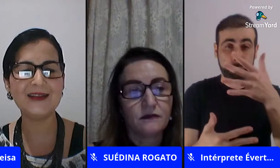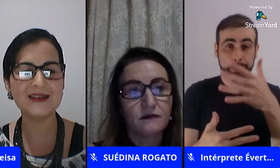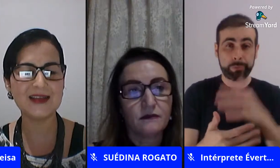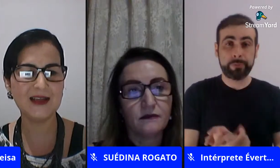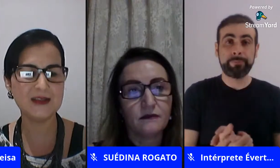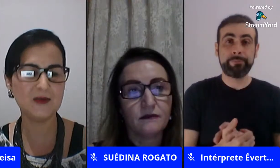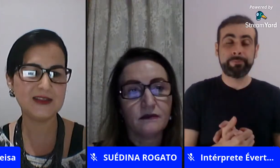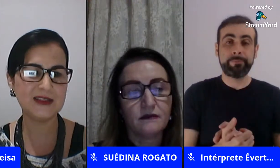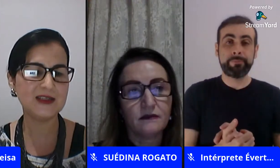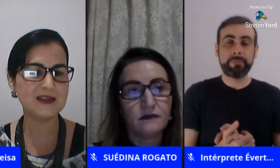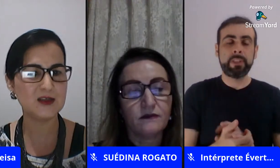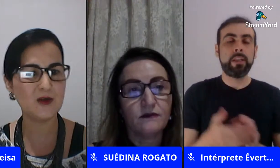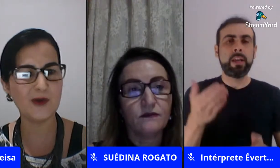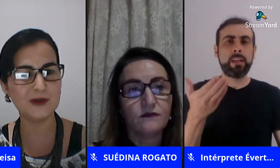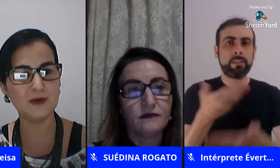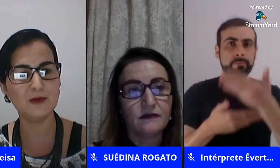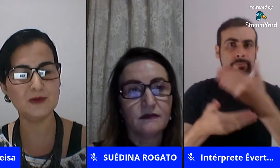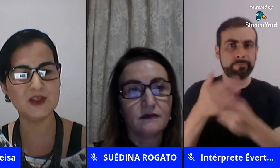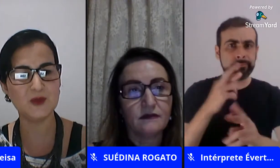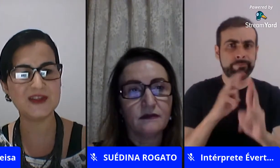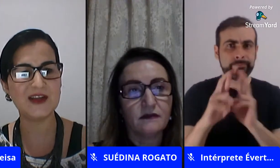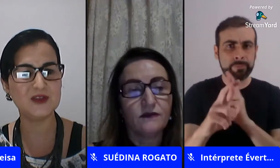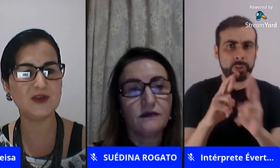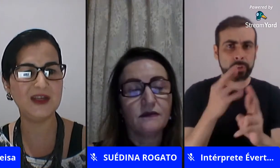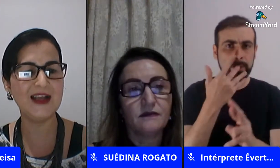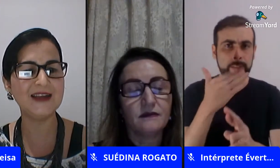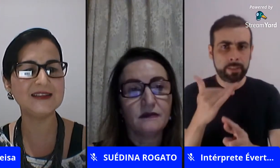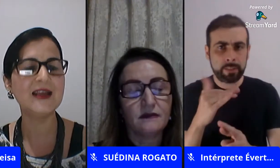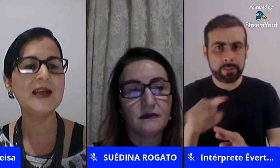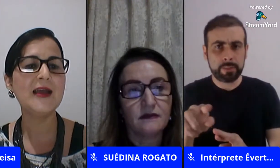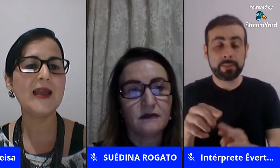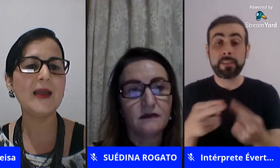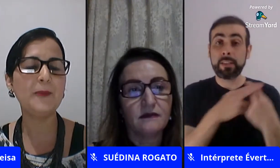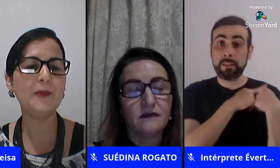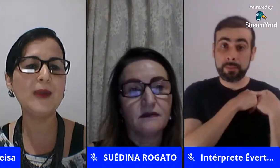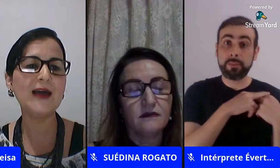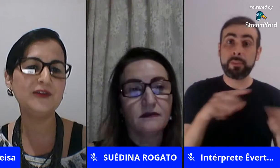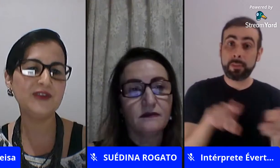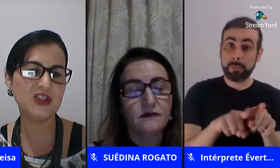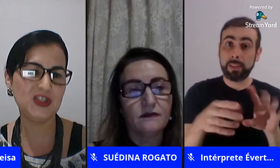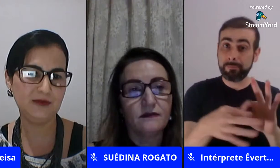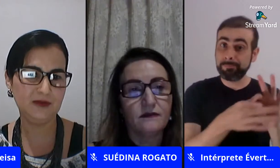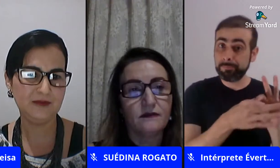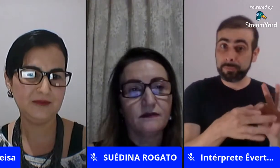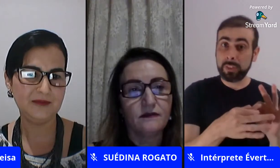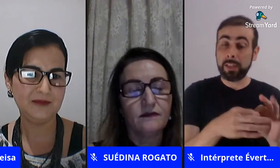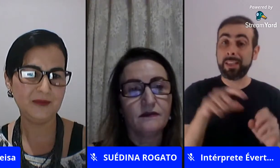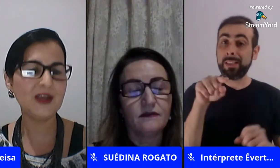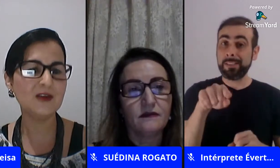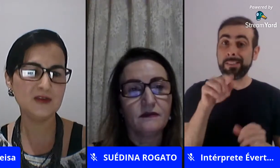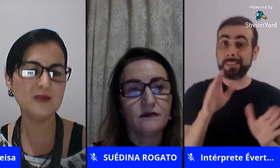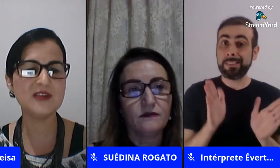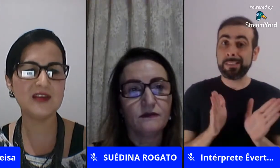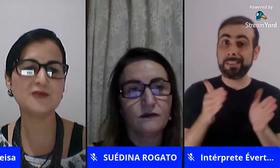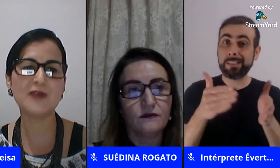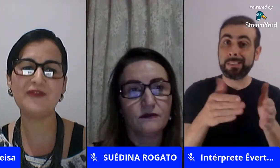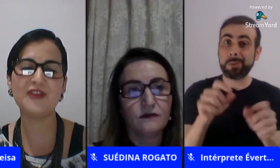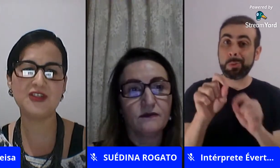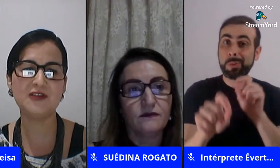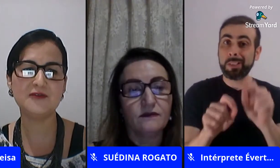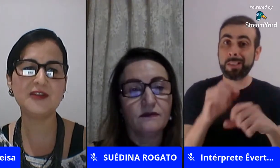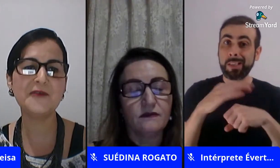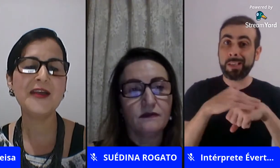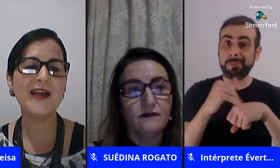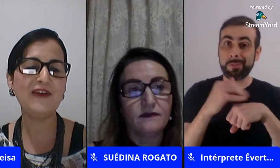tanto essa relação com as crianças quanto com os responsáveis familiares o lado afetivo porque nós somos seres